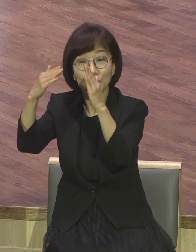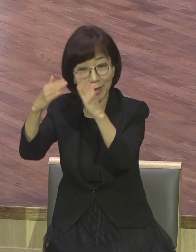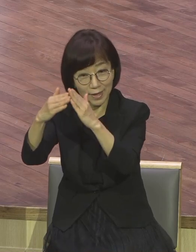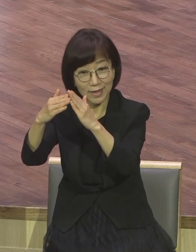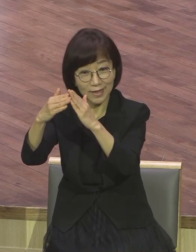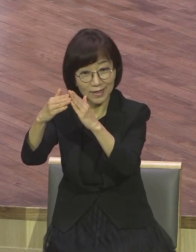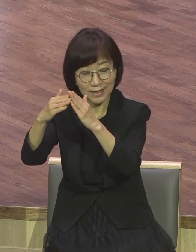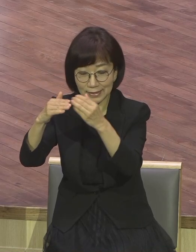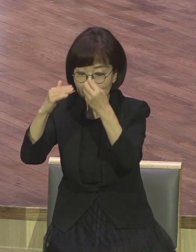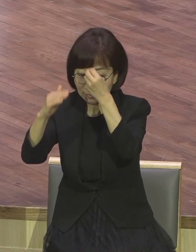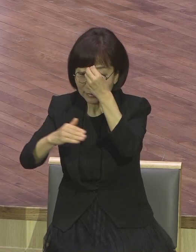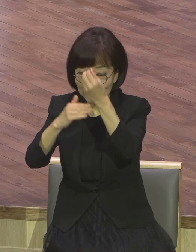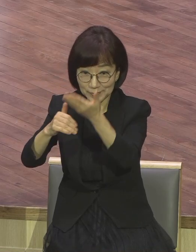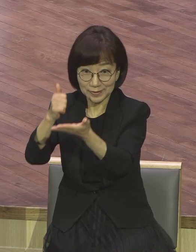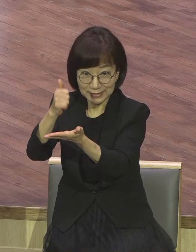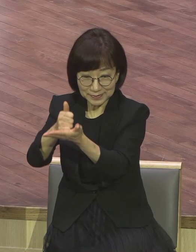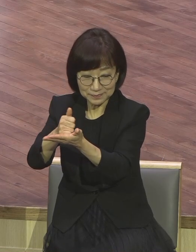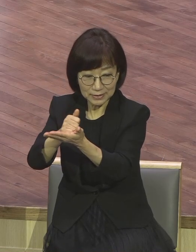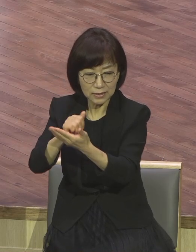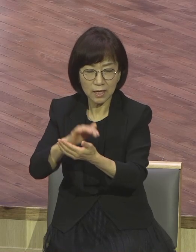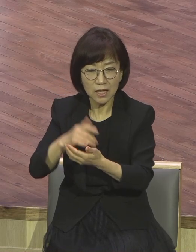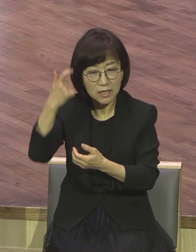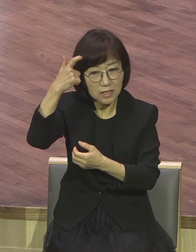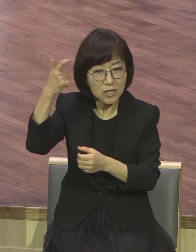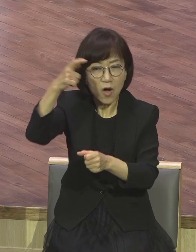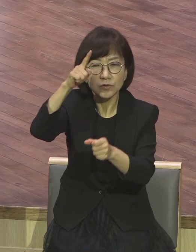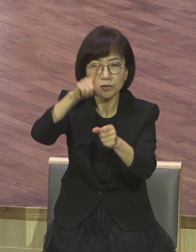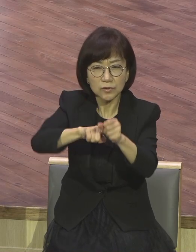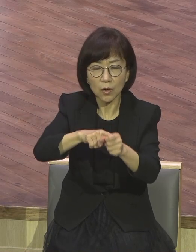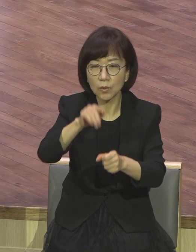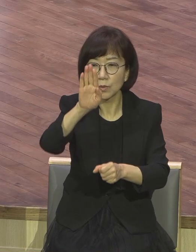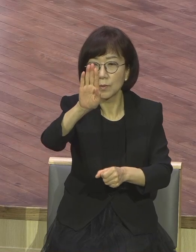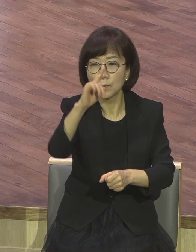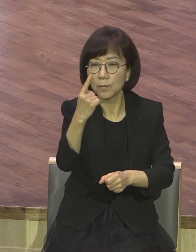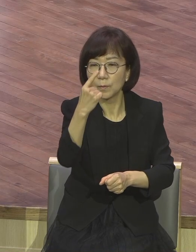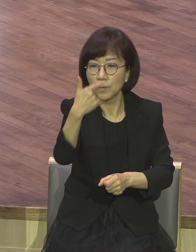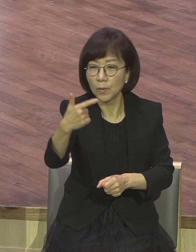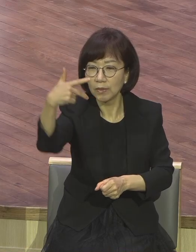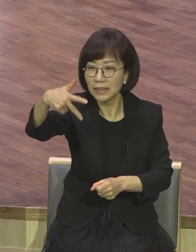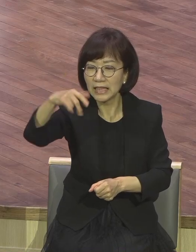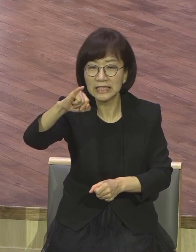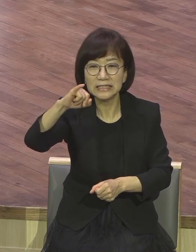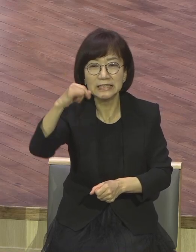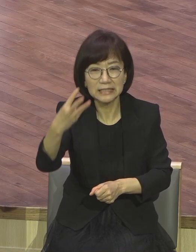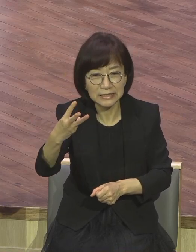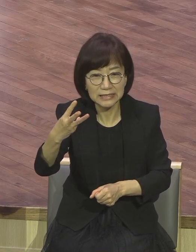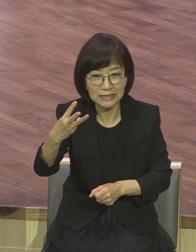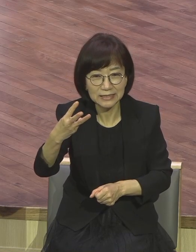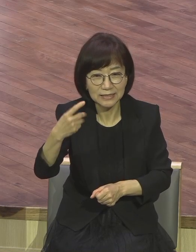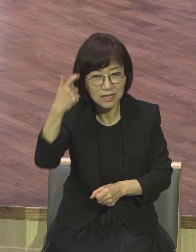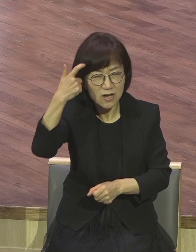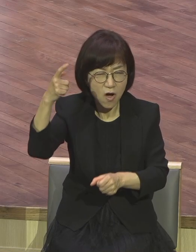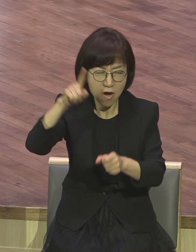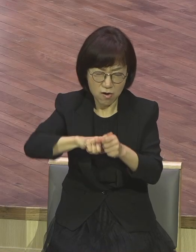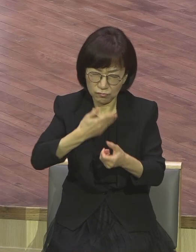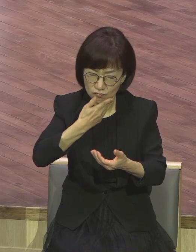영적 본질을 깨닫지 못하도록. 이게 중요한 말이에요. 영적 본질을 깨닫지 못하도록 속입니다.